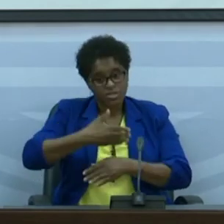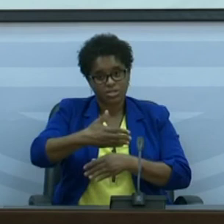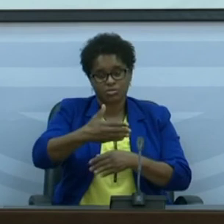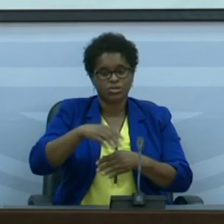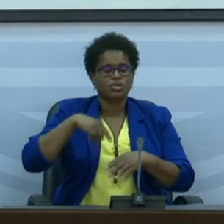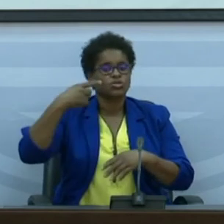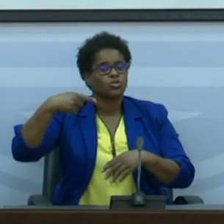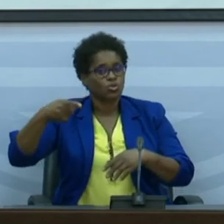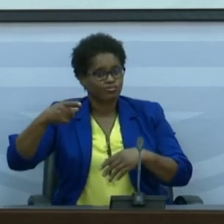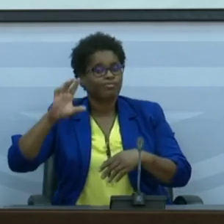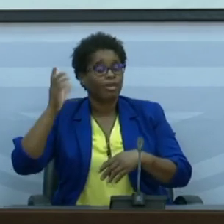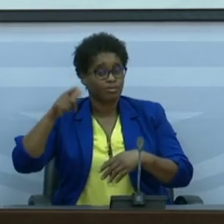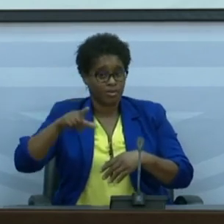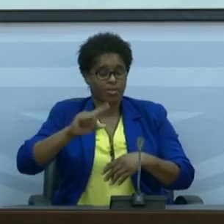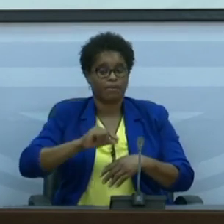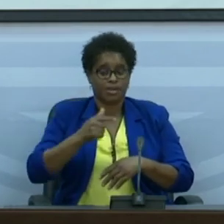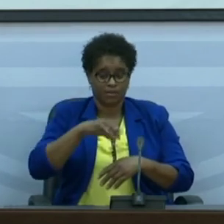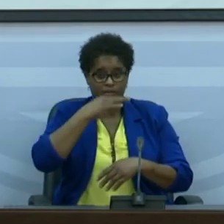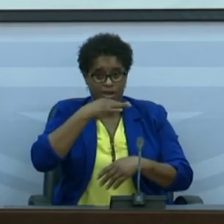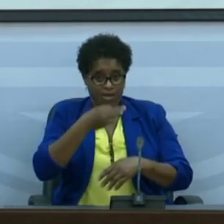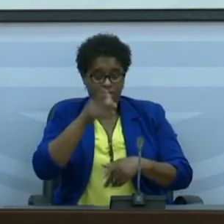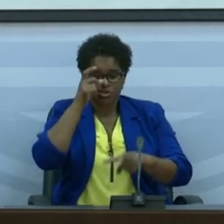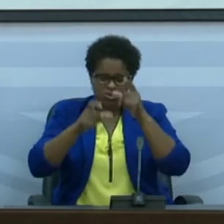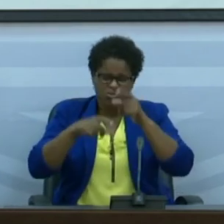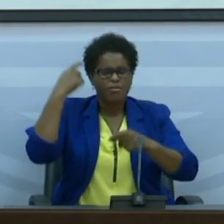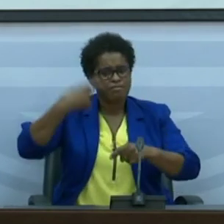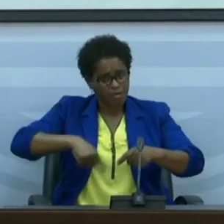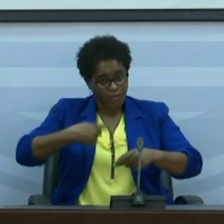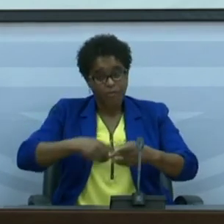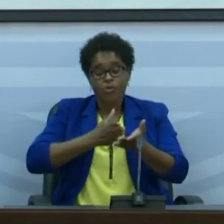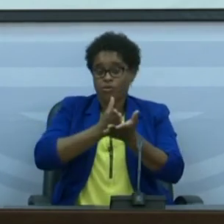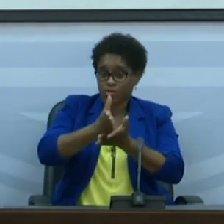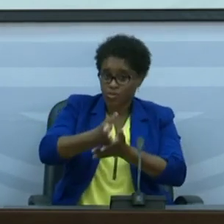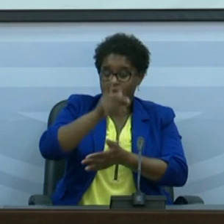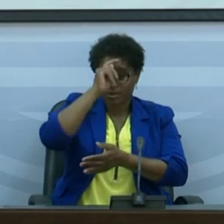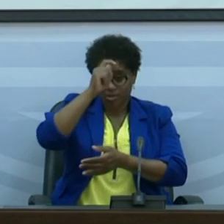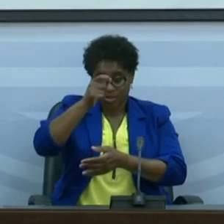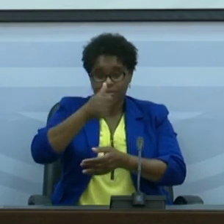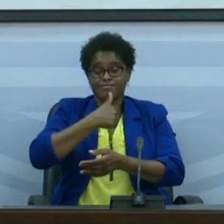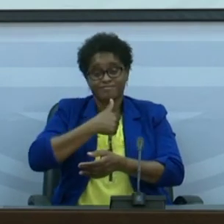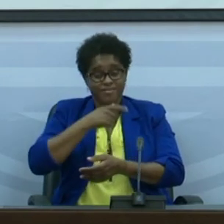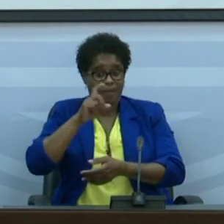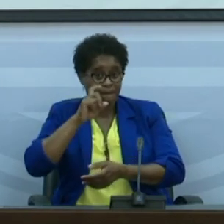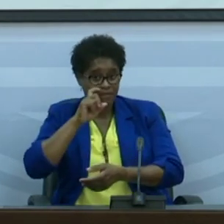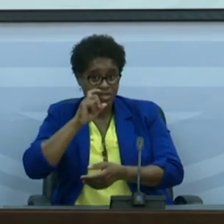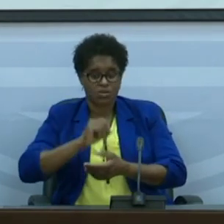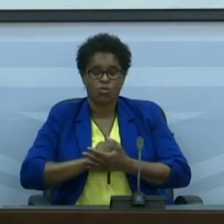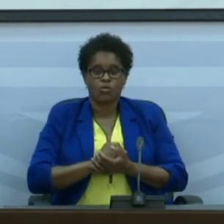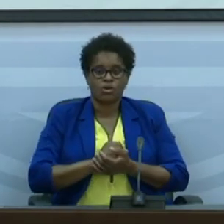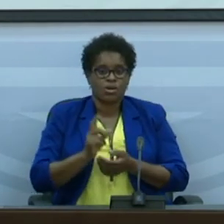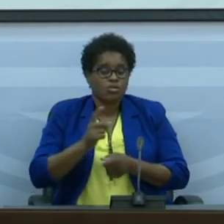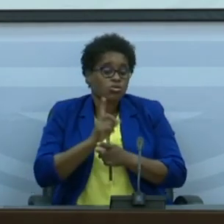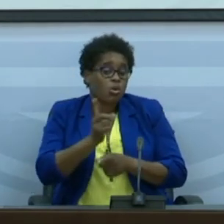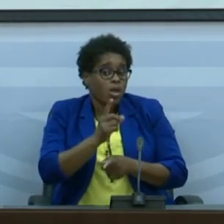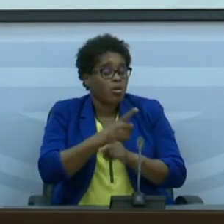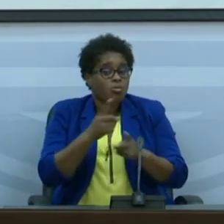nas outras ocasiões que nós temos tido as pessoas devem continuar a seguir as medidas de prevenção não é